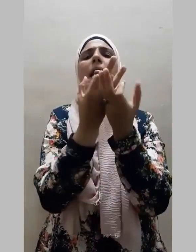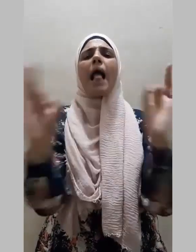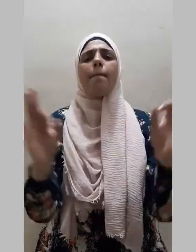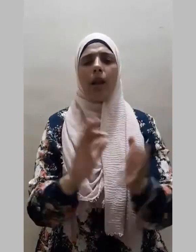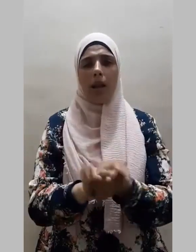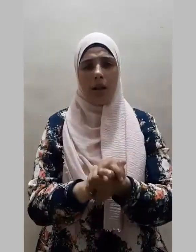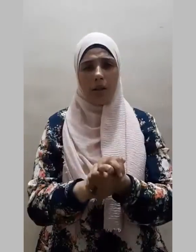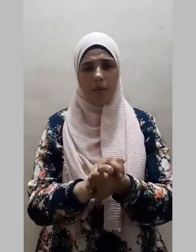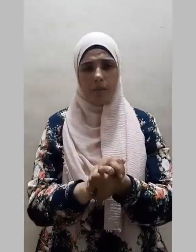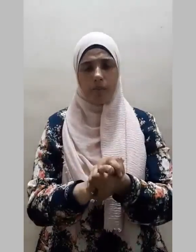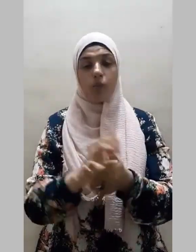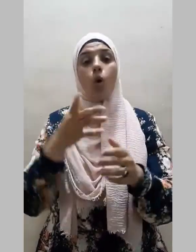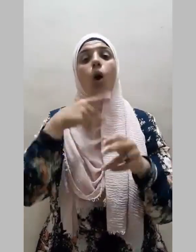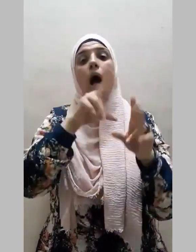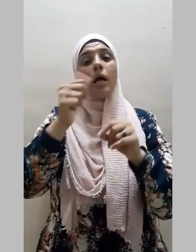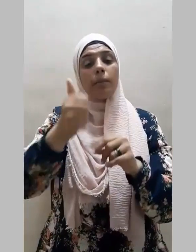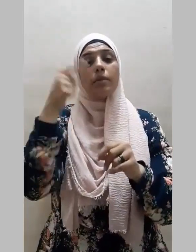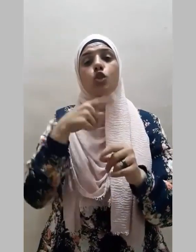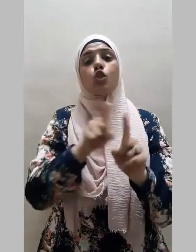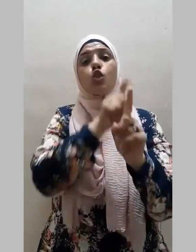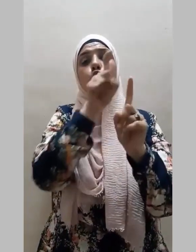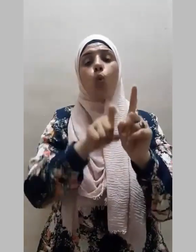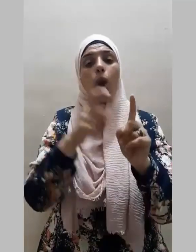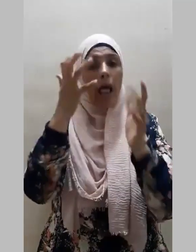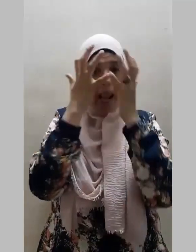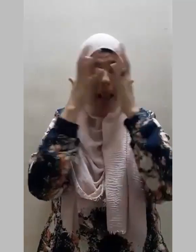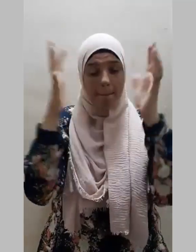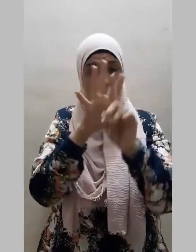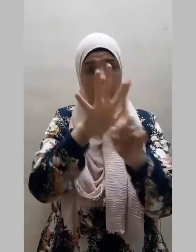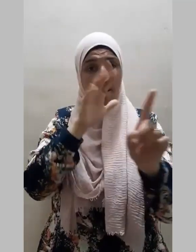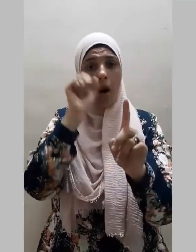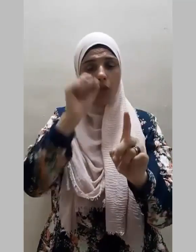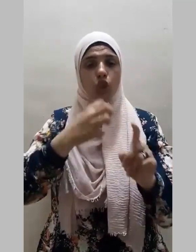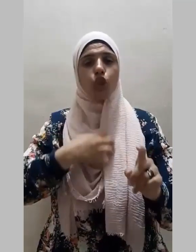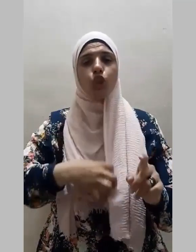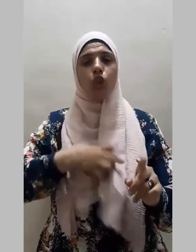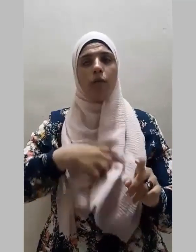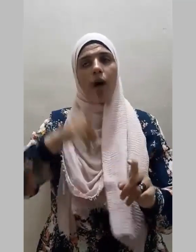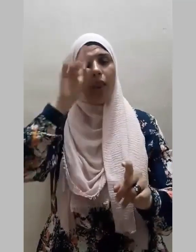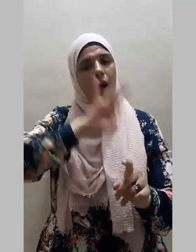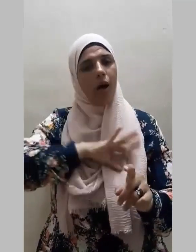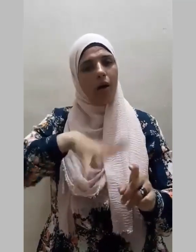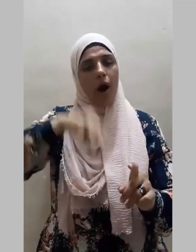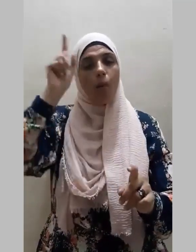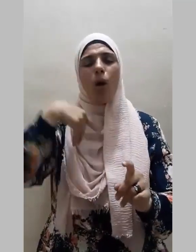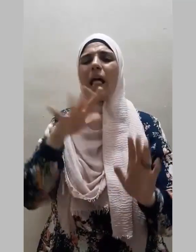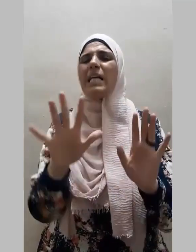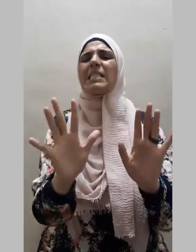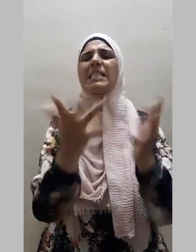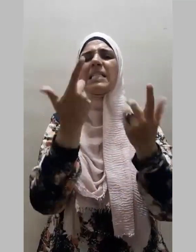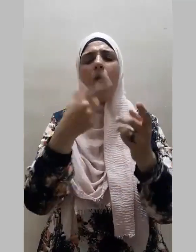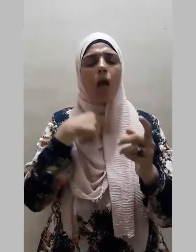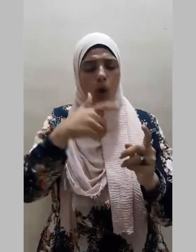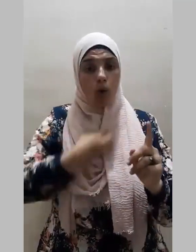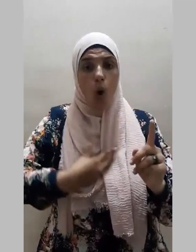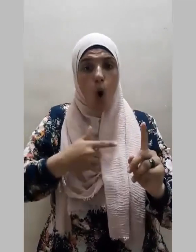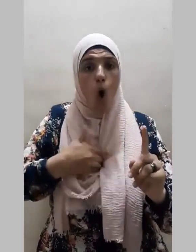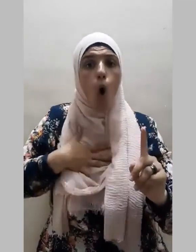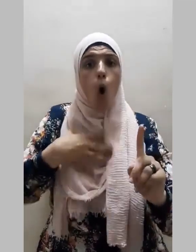وعندما سئل الإمام الشافعي رحمه الله كيف ربتك للعلم قال